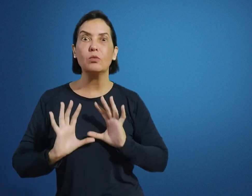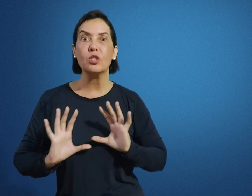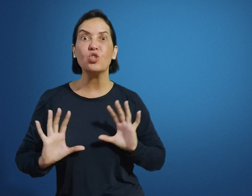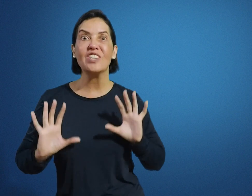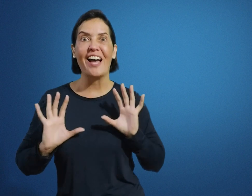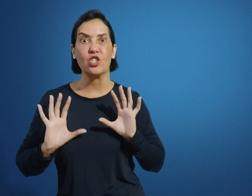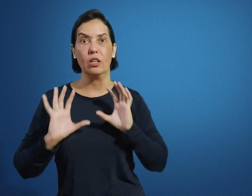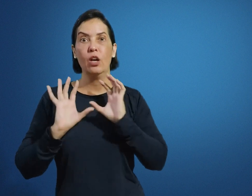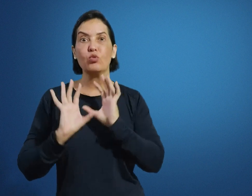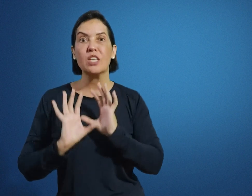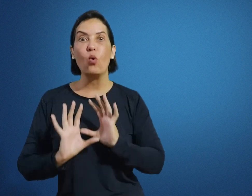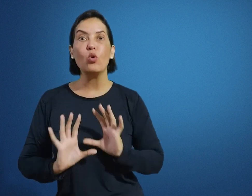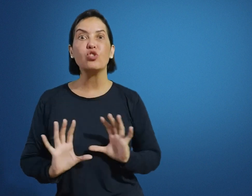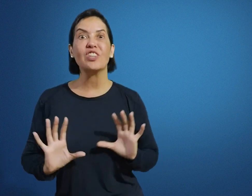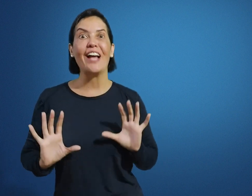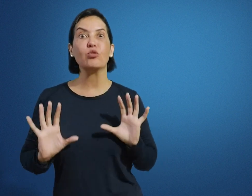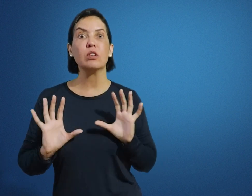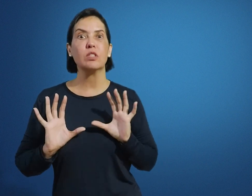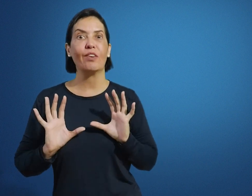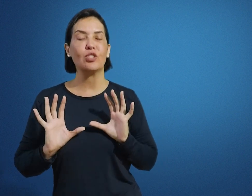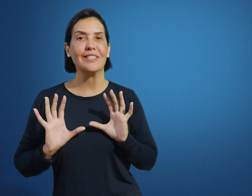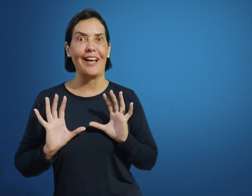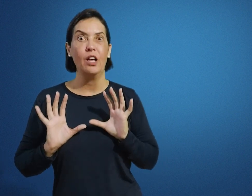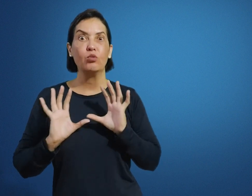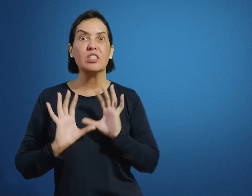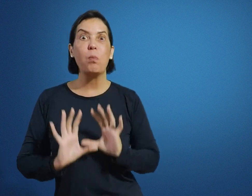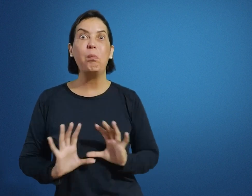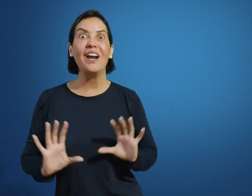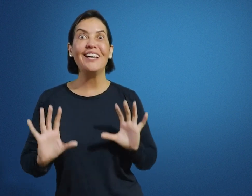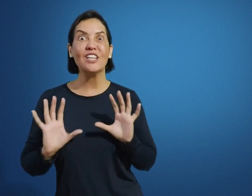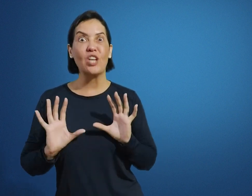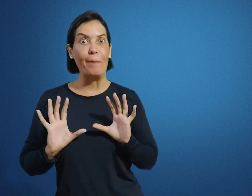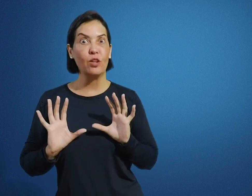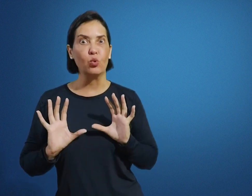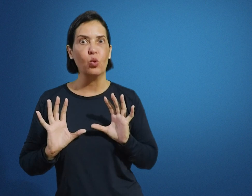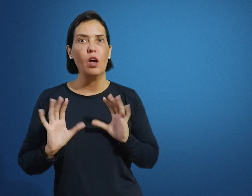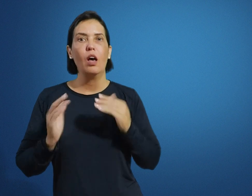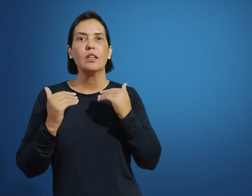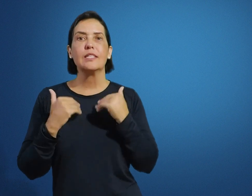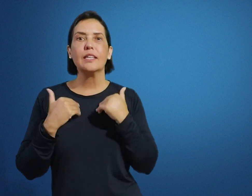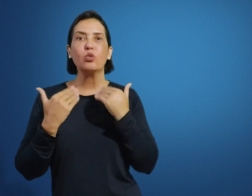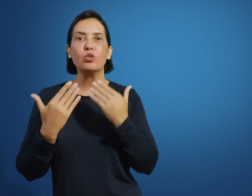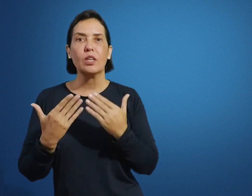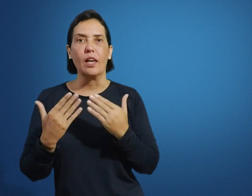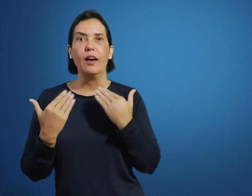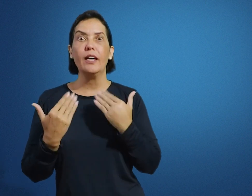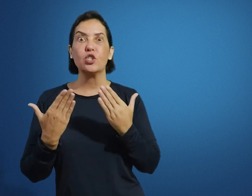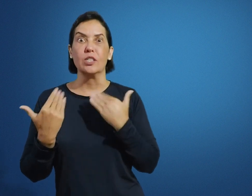didática, nos recursos didáticos que você vai utilizar, no seu planejamento, se deduz o quê? Antes